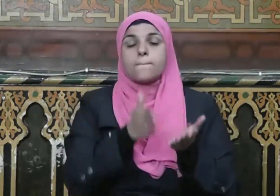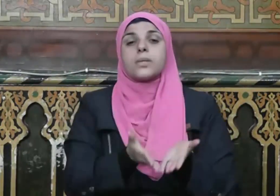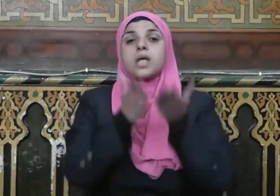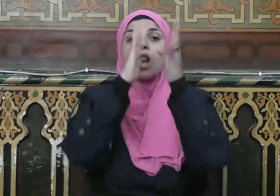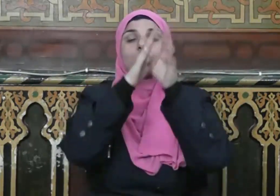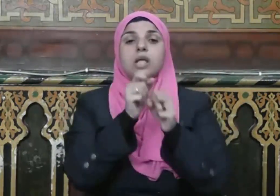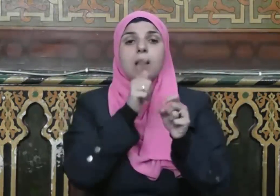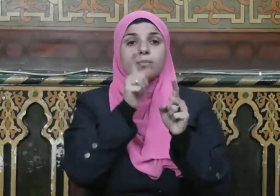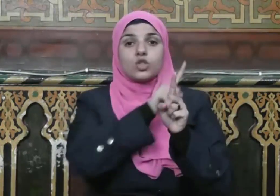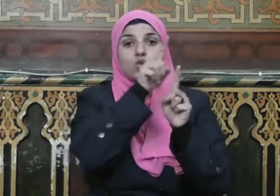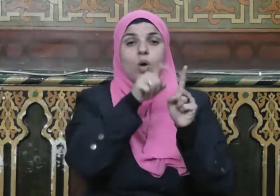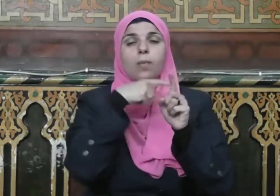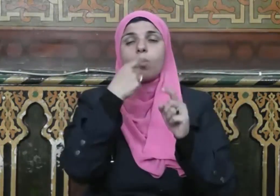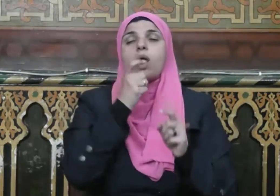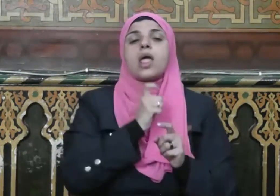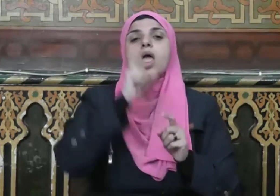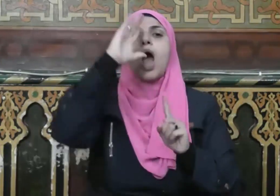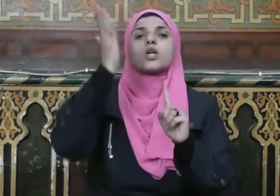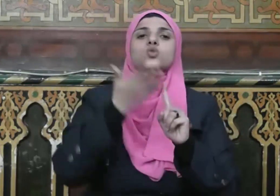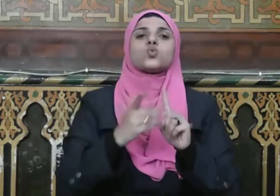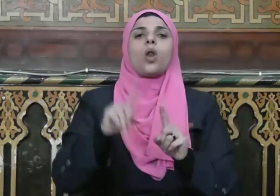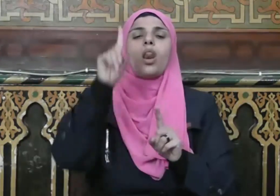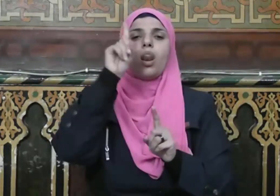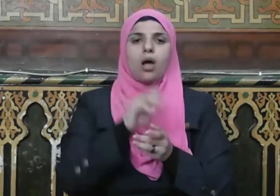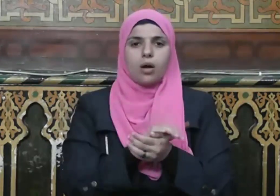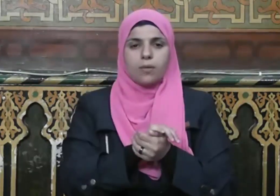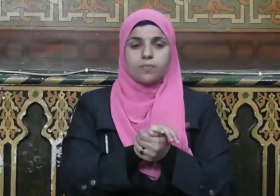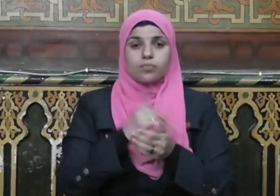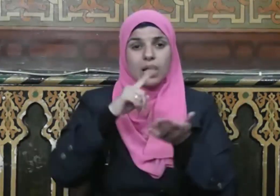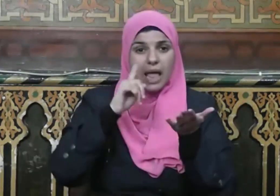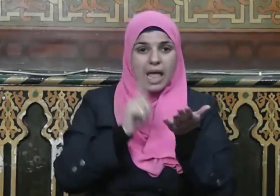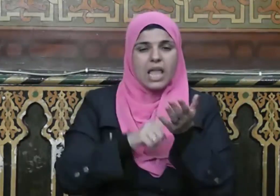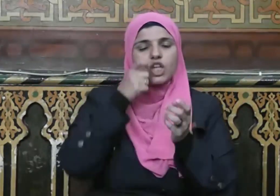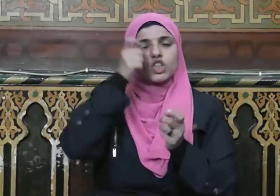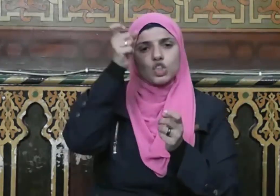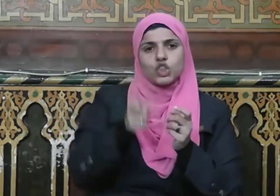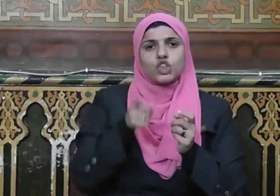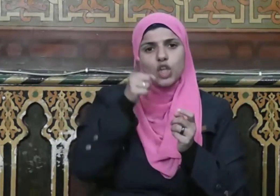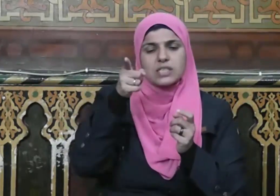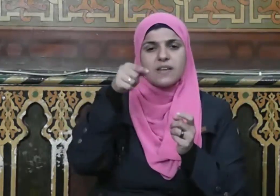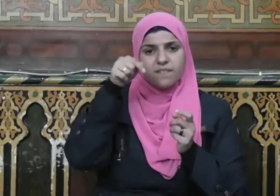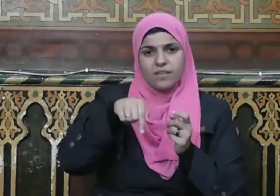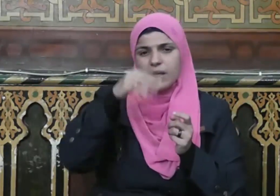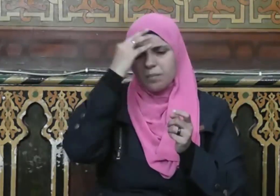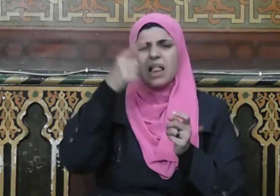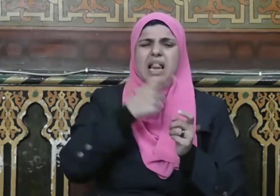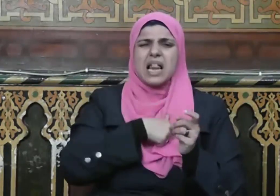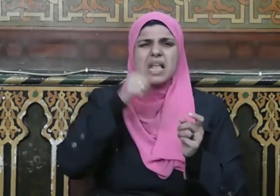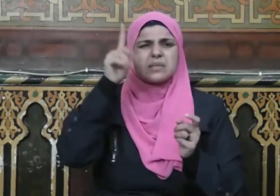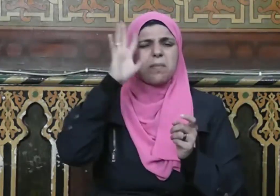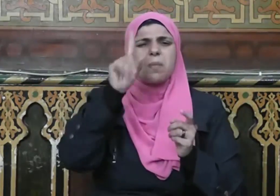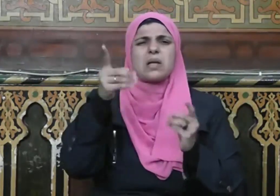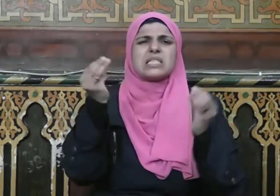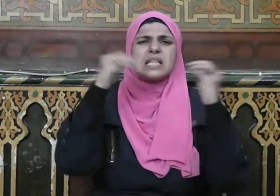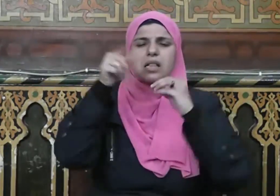يا رسول الله إن فلانة يذكر من كفرة صلاتها